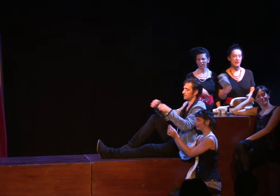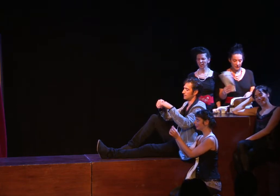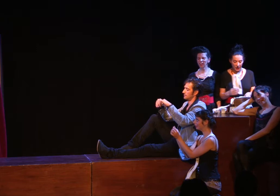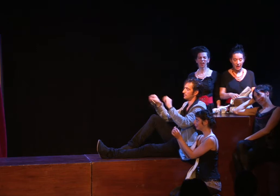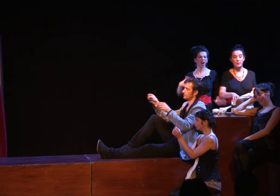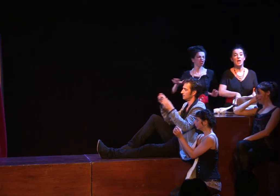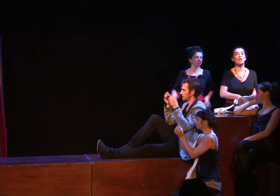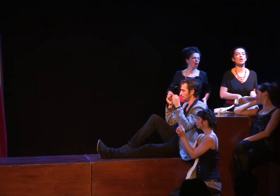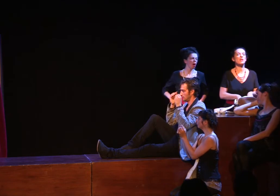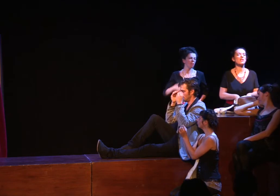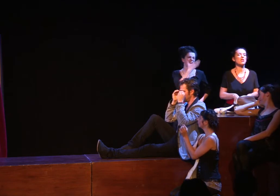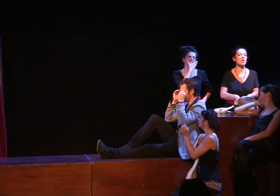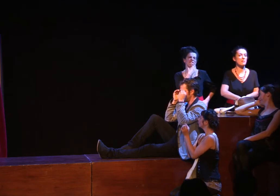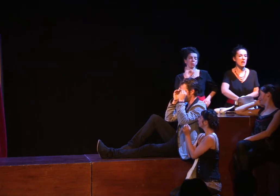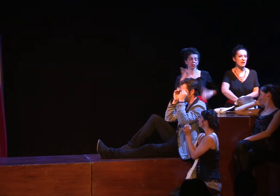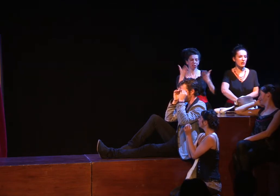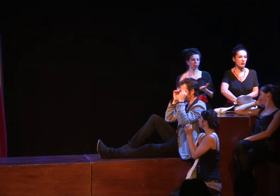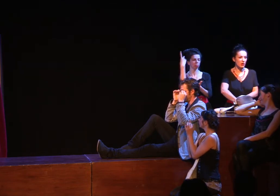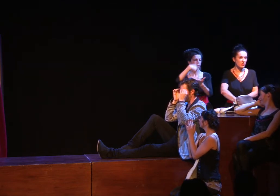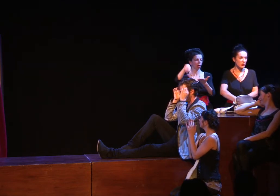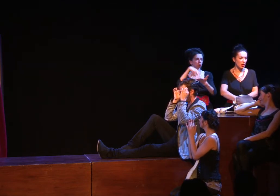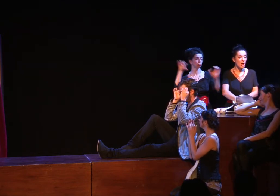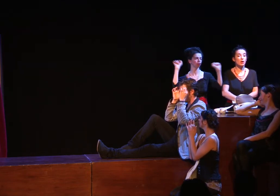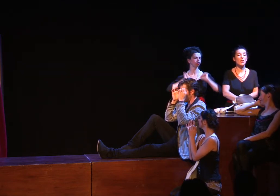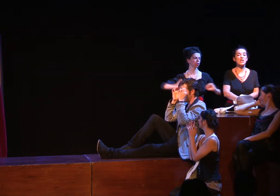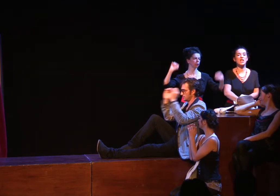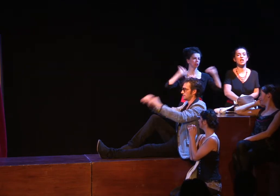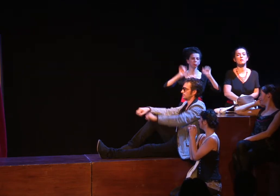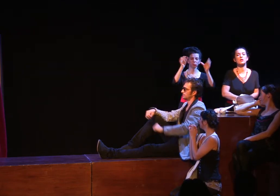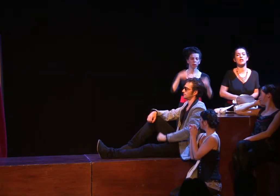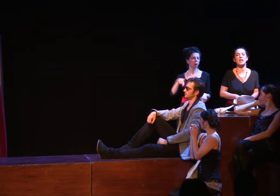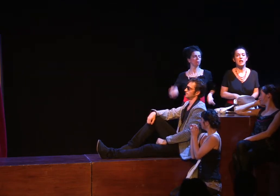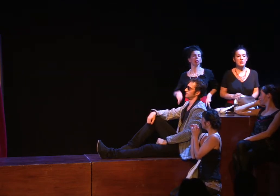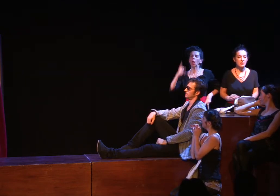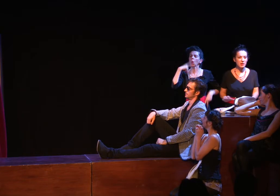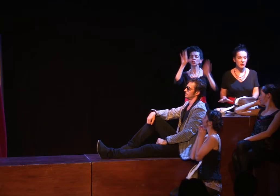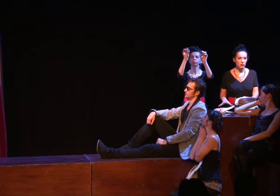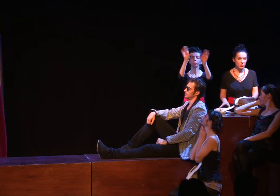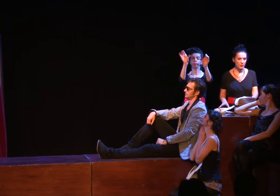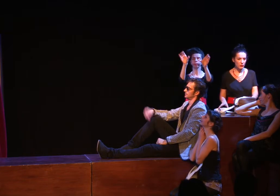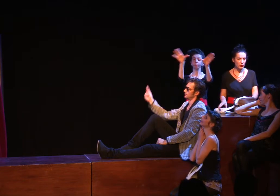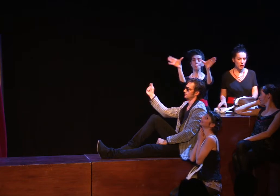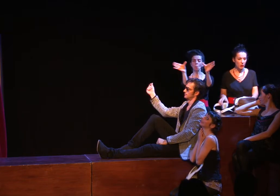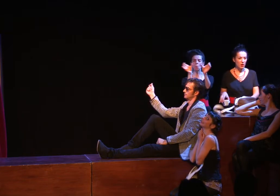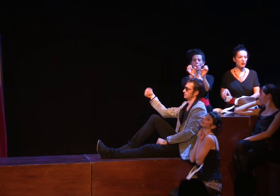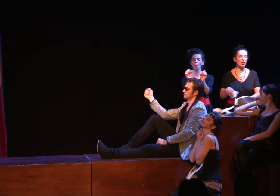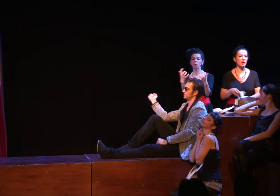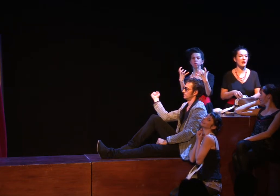admirable. Une cuisse de gymnaste, de danseur, dont la chaire musclée dessinait tous ses mouvements sous le doigt